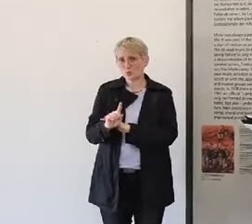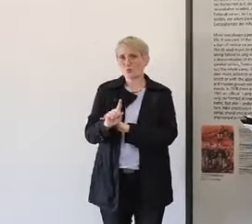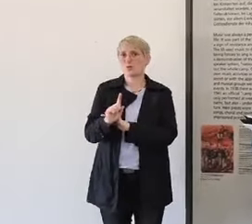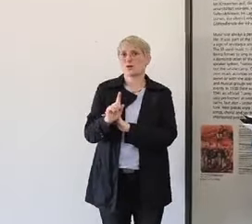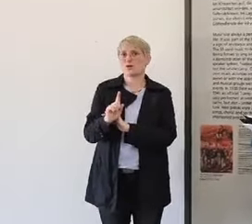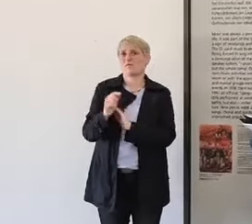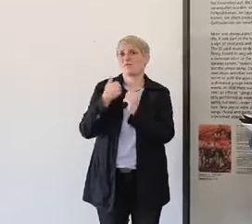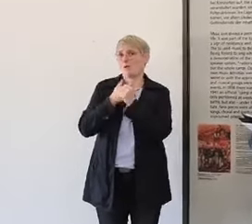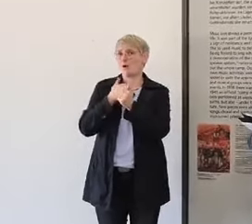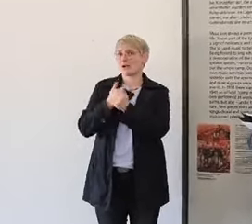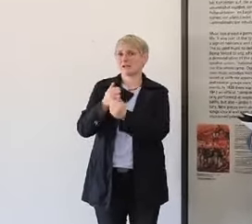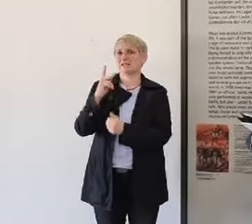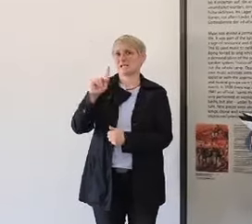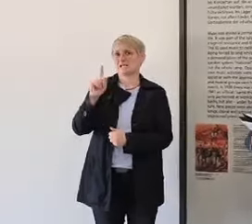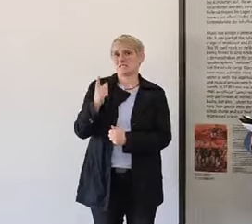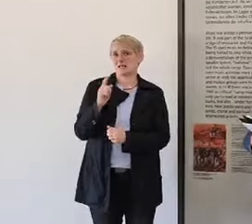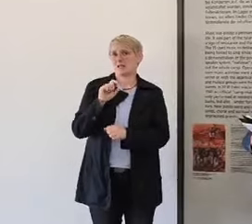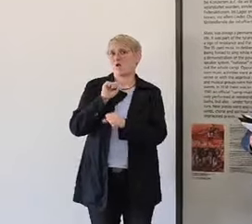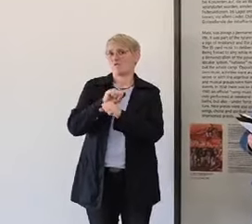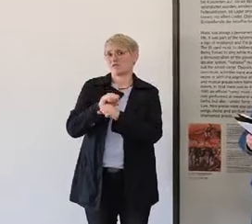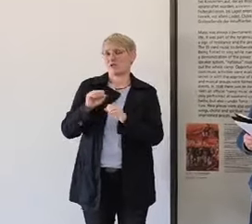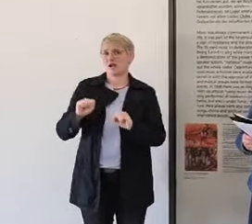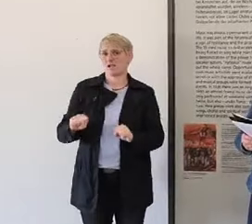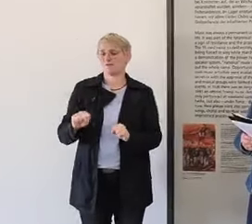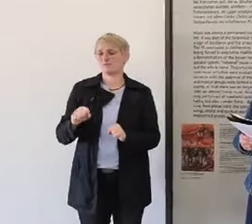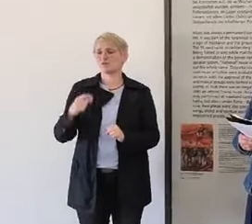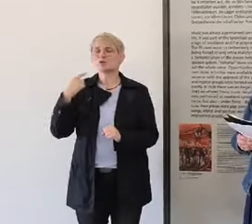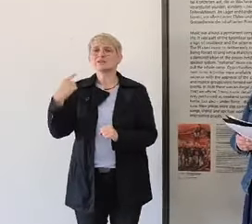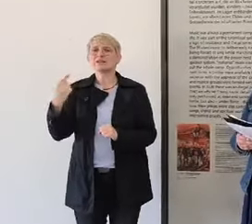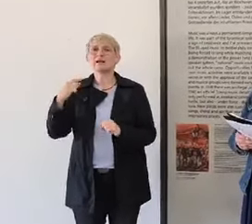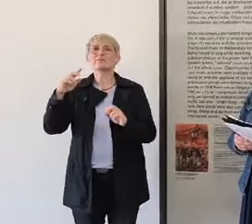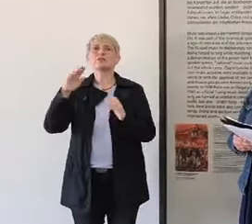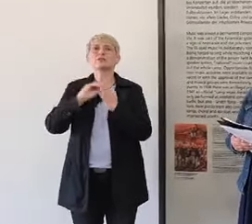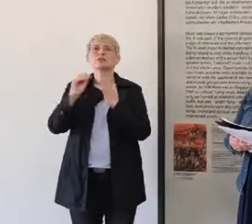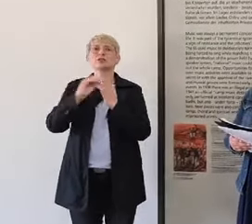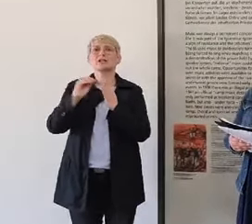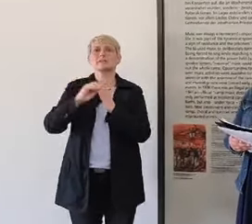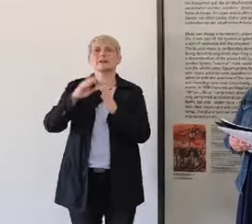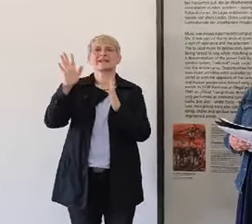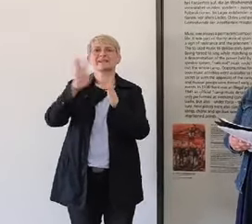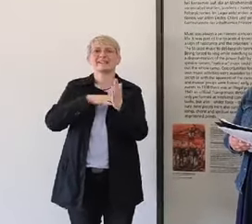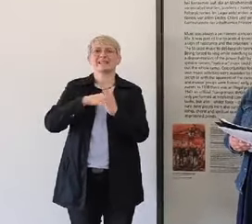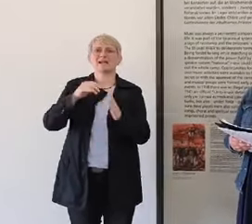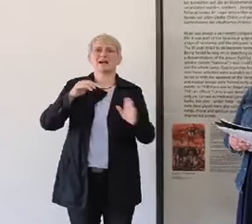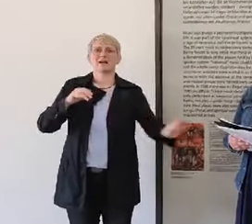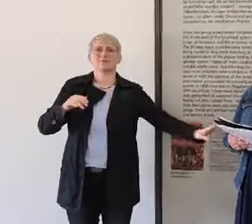And from him there is a song called Mein Schatten in Dachau. Mama, I kehre not back.